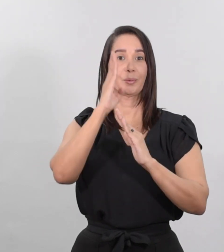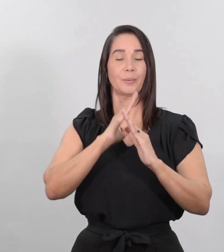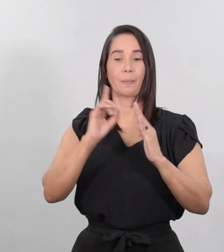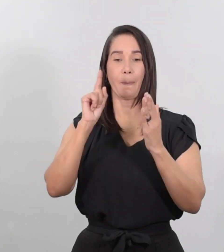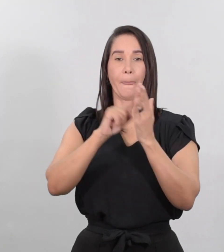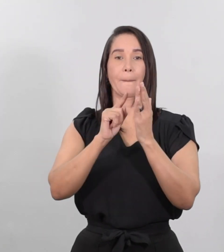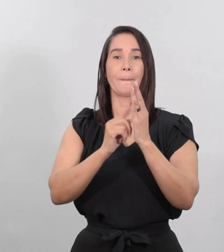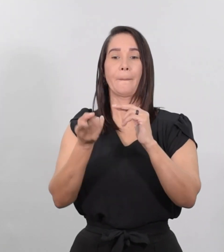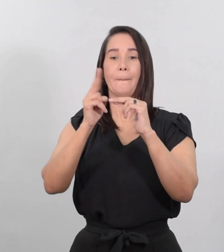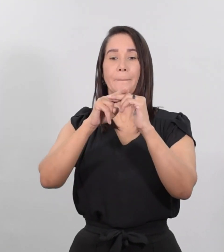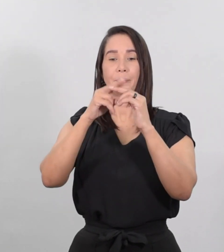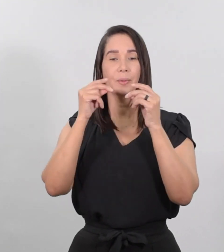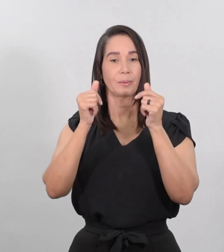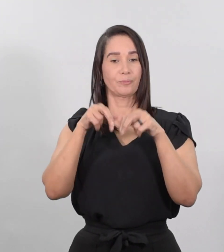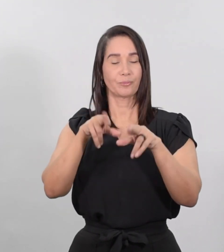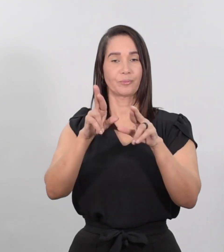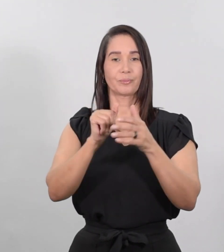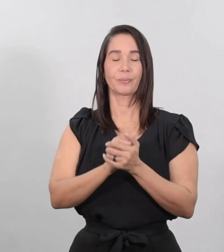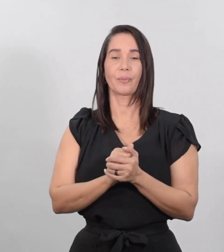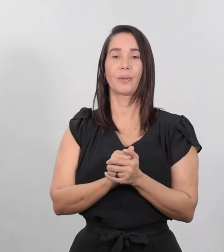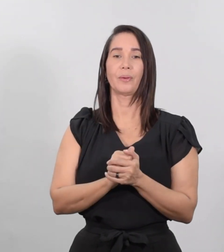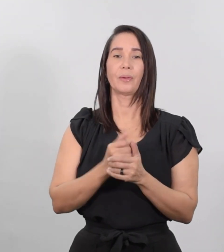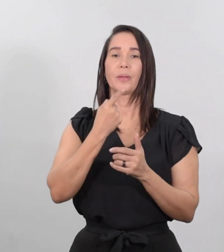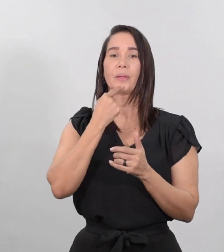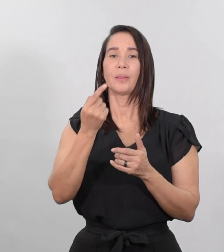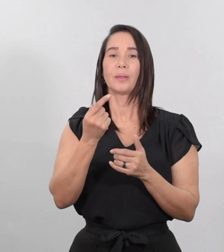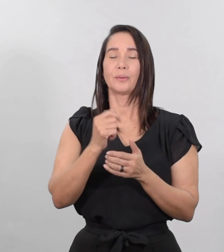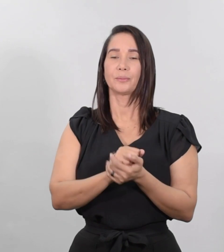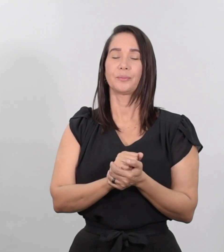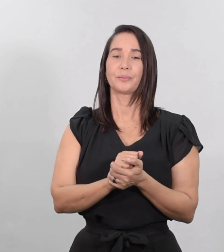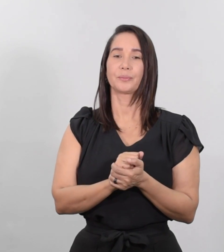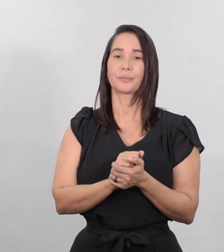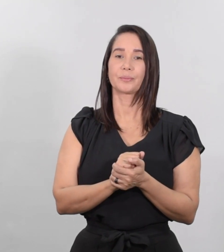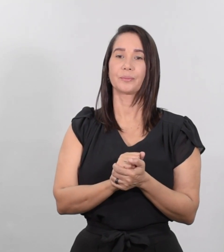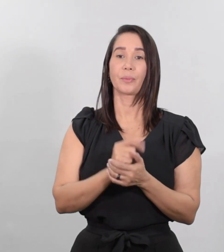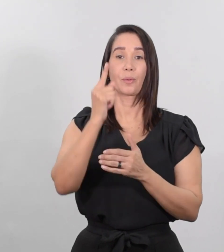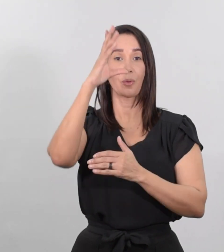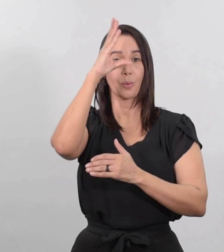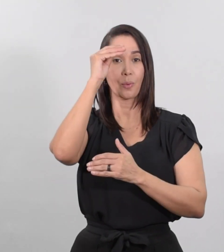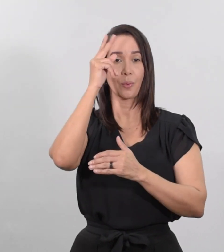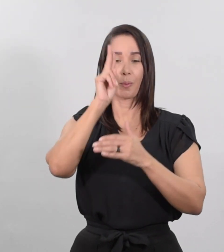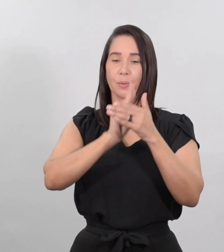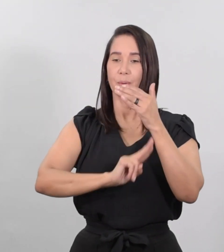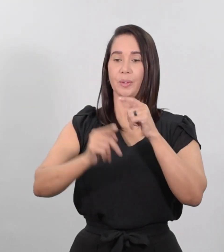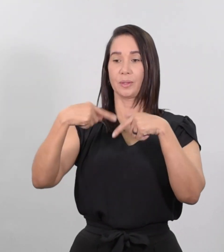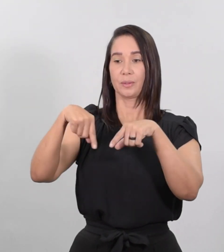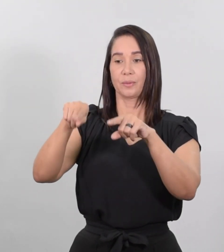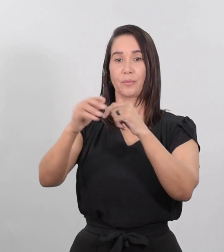despuntar de un momento a otro. Dijo pues, Un hombre noble se marchó a un país lejano para